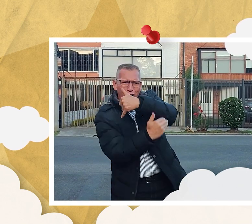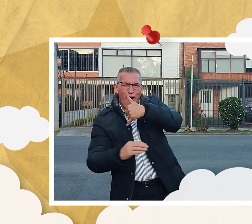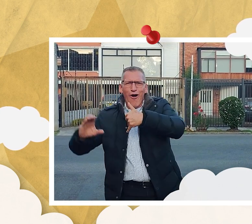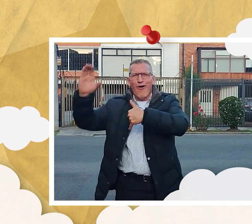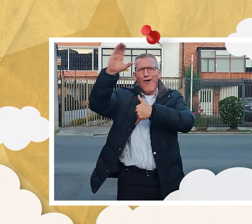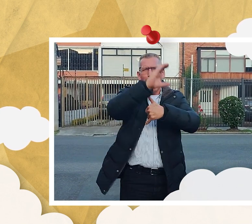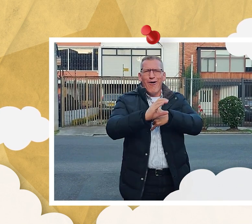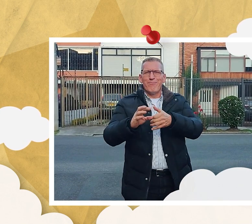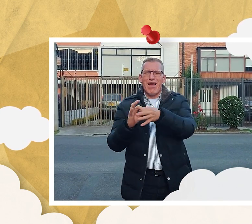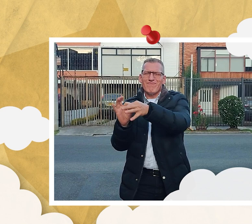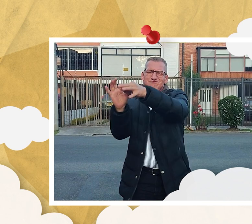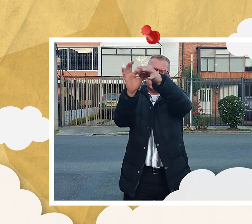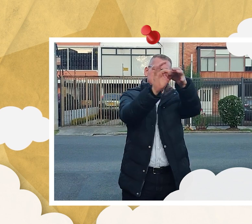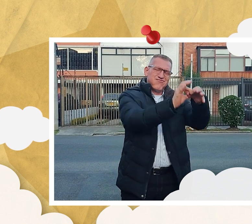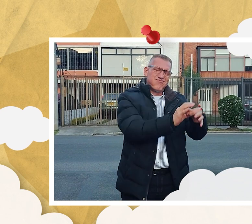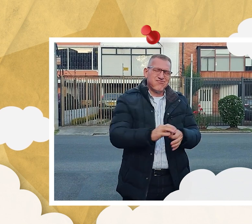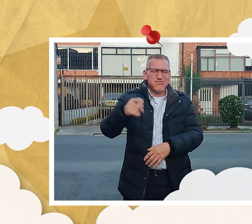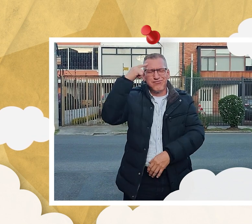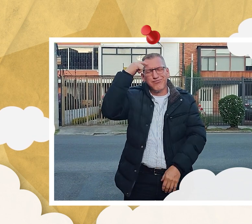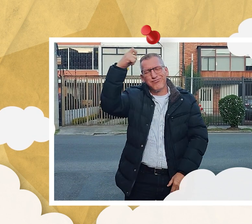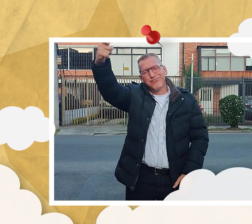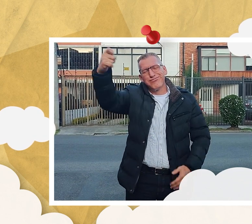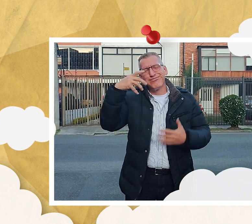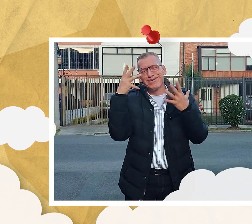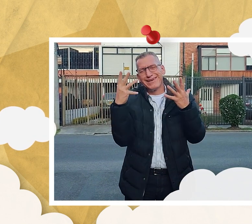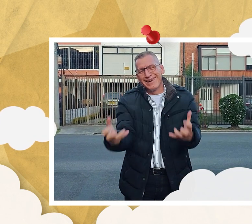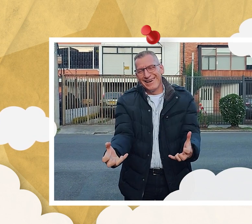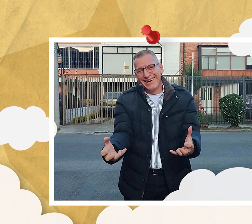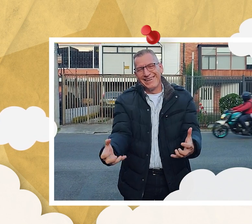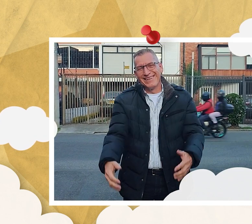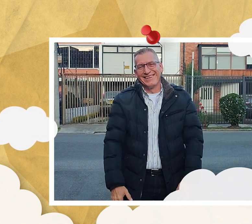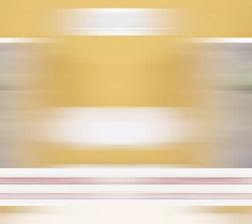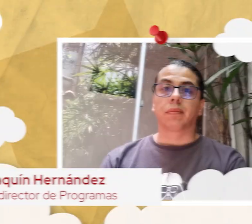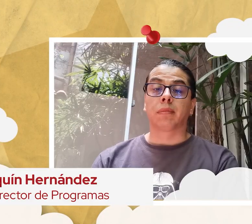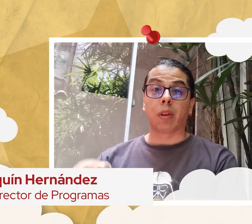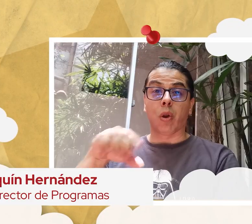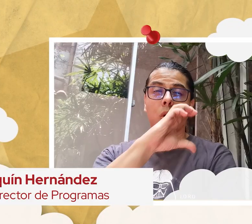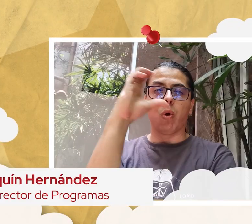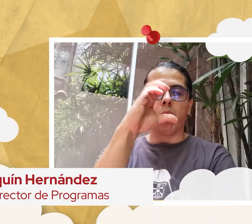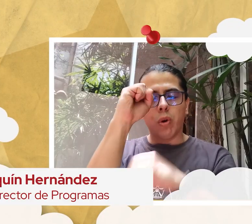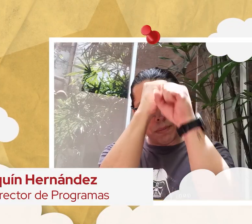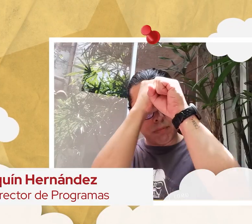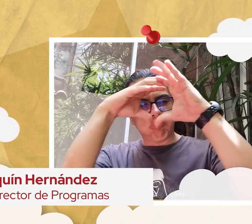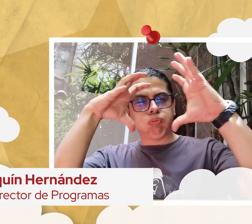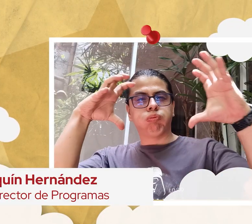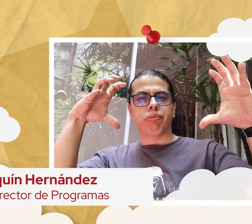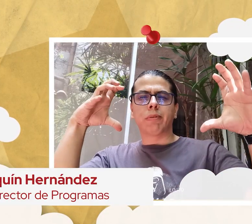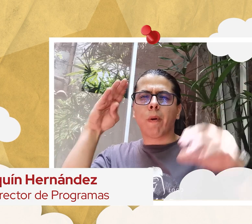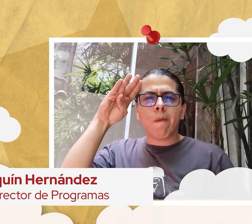Colombia y que trabajemos unidos. Eso es lo que deseo para el futuro de nuestro país. Sueño que, en un futuro, las